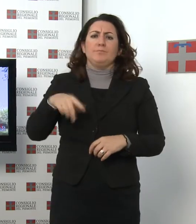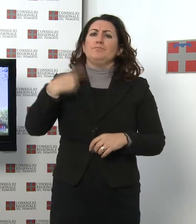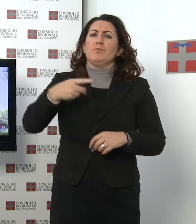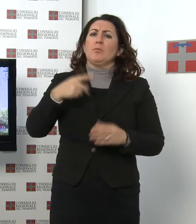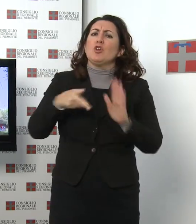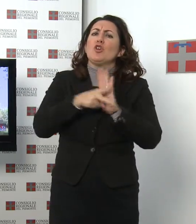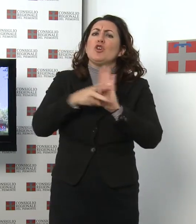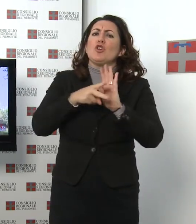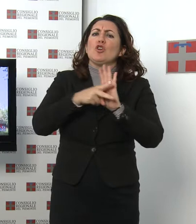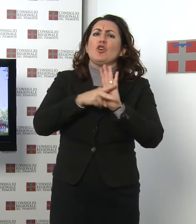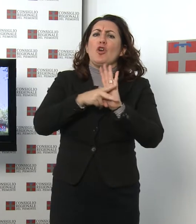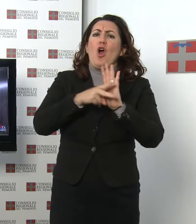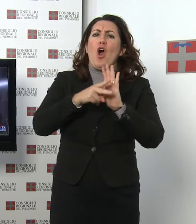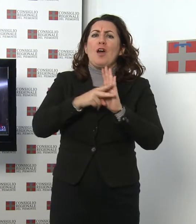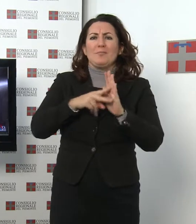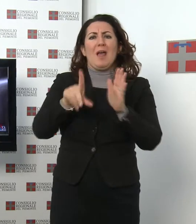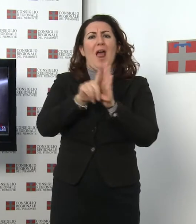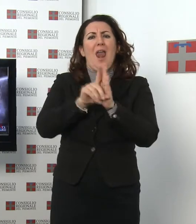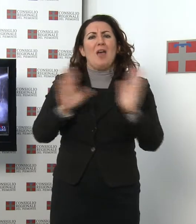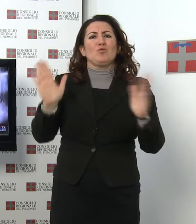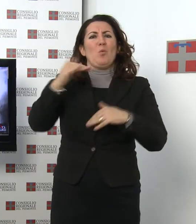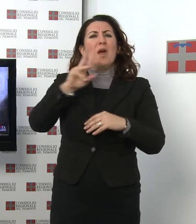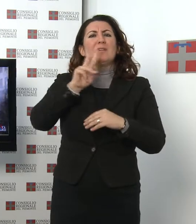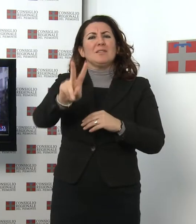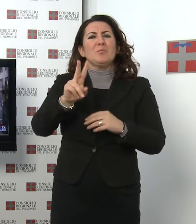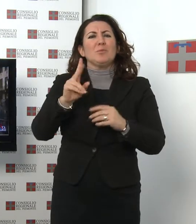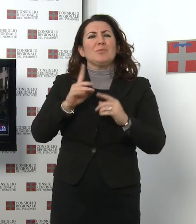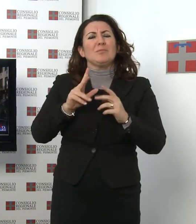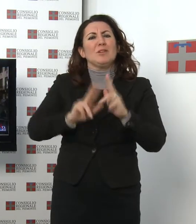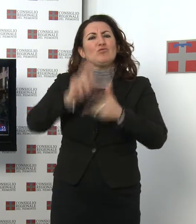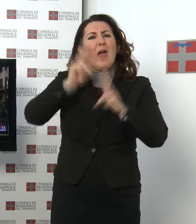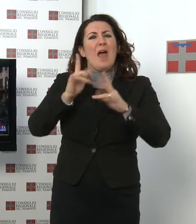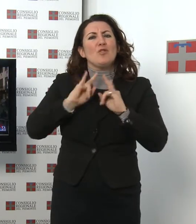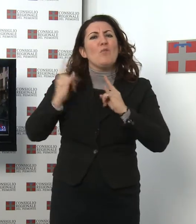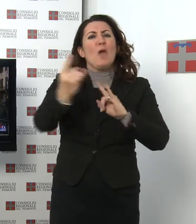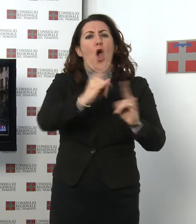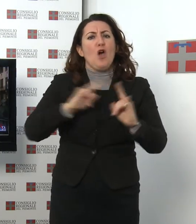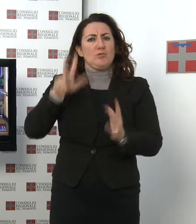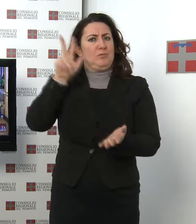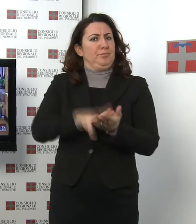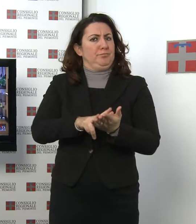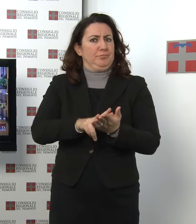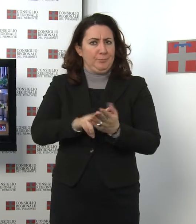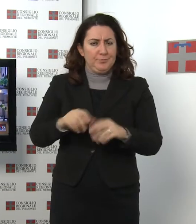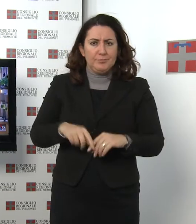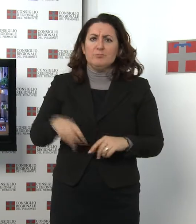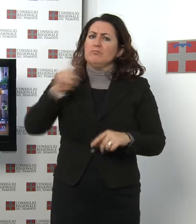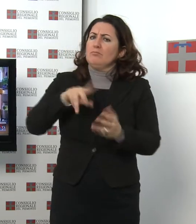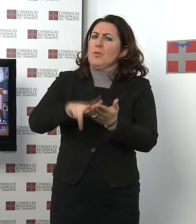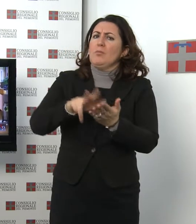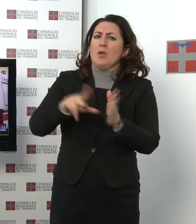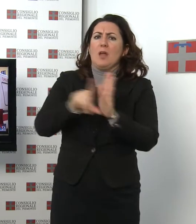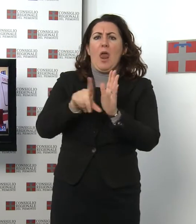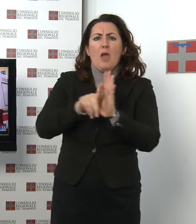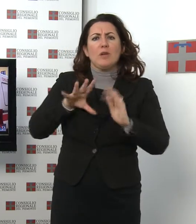nuove norme di attuazione della legge quadro in materia di incendi boschini. L'Assemblea ha quindi svolto il dibattito sulla proposta di legge sul recupero delle spese